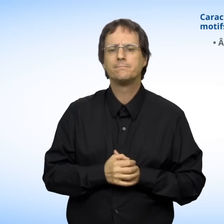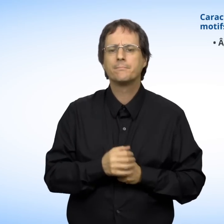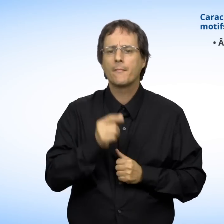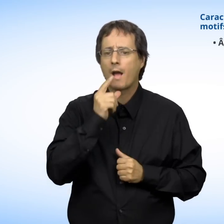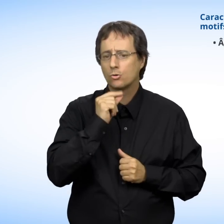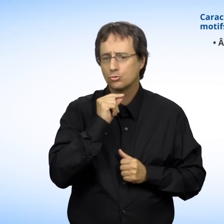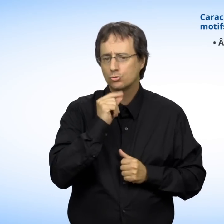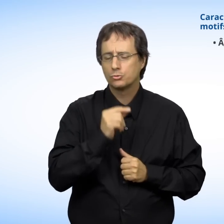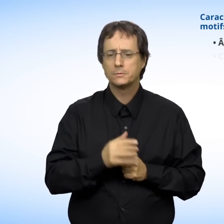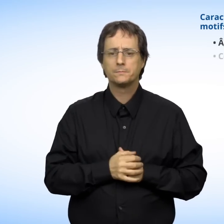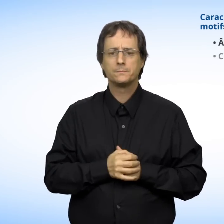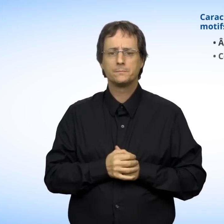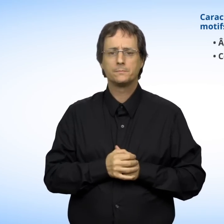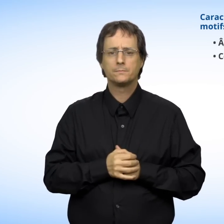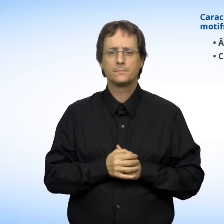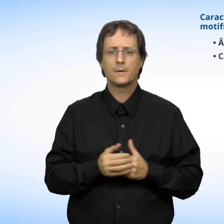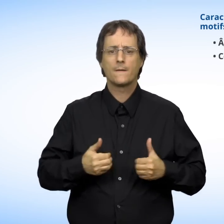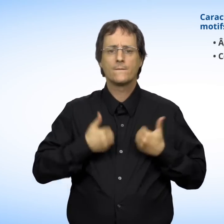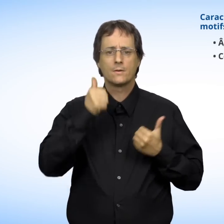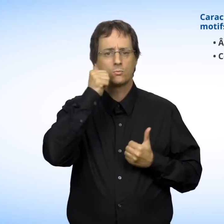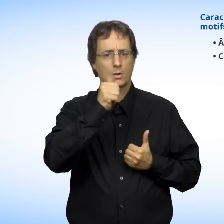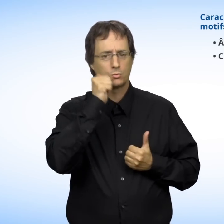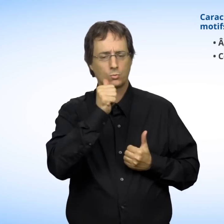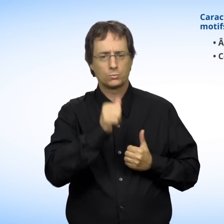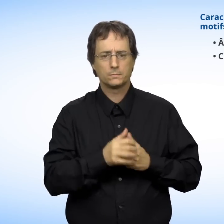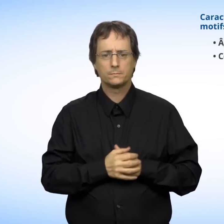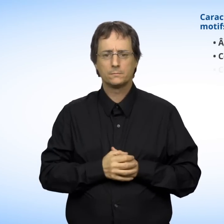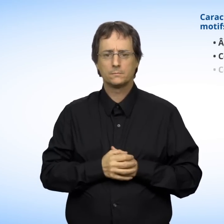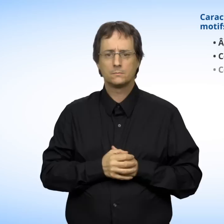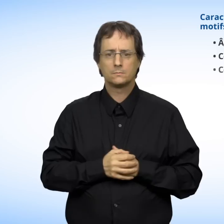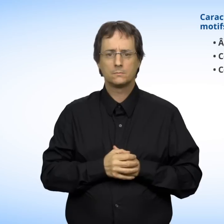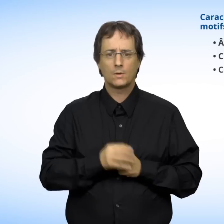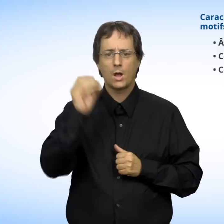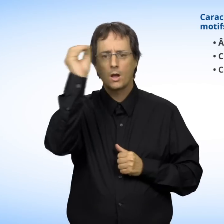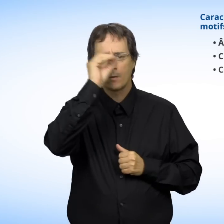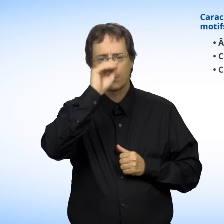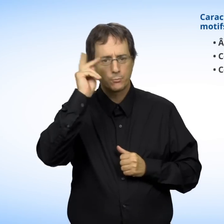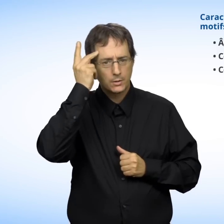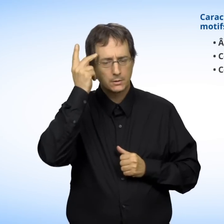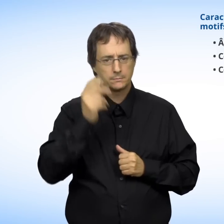Âge Condition sociale Conviction politique